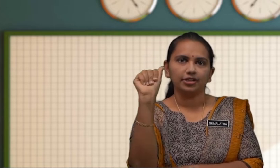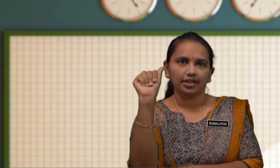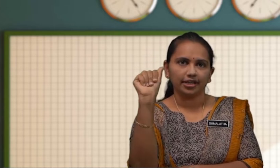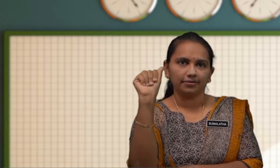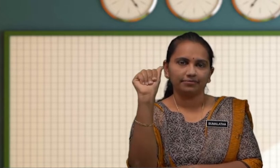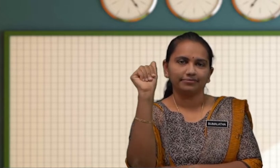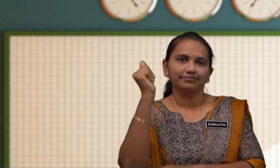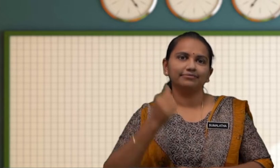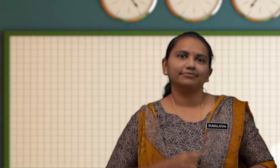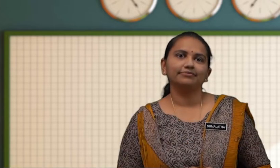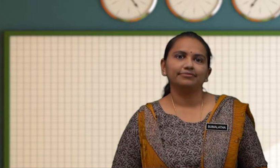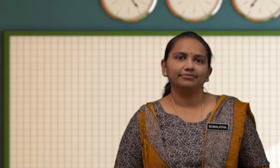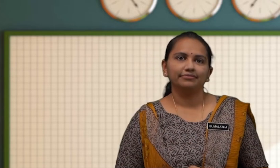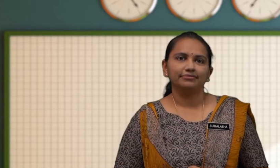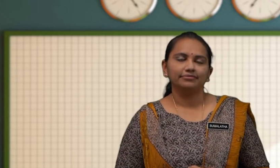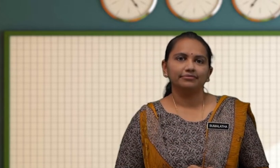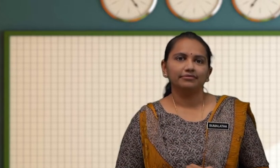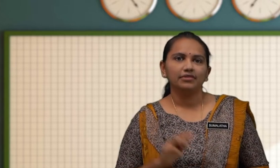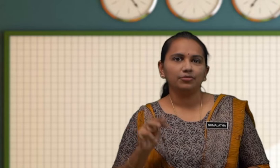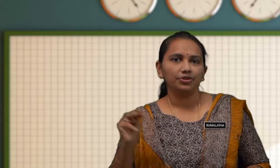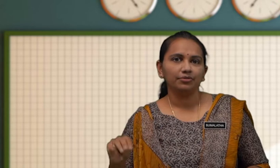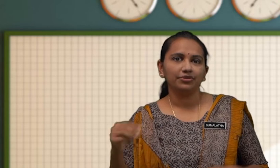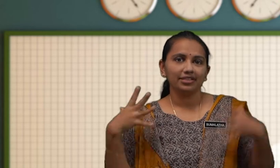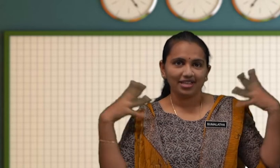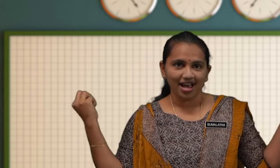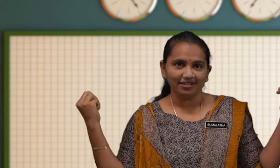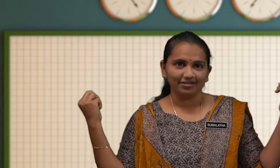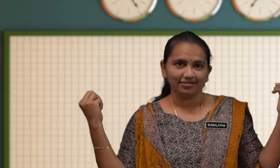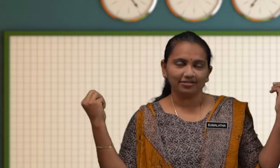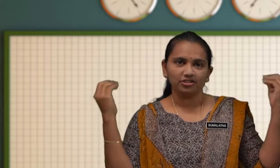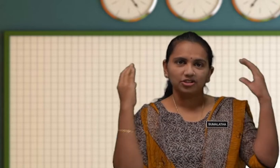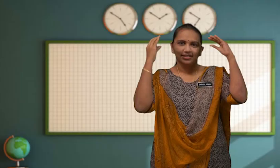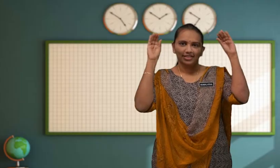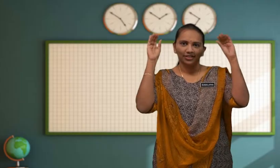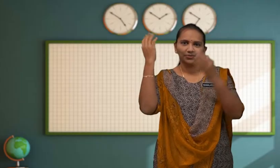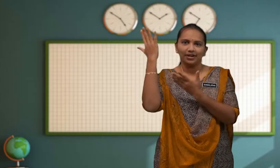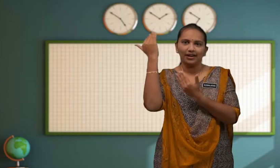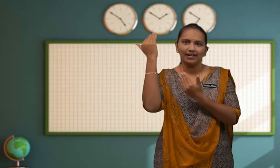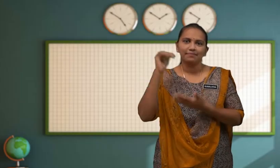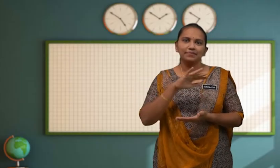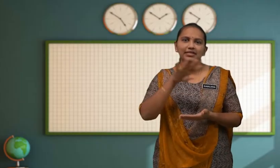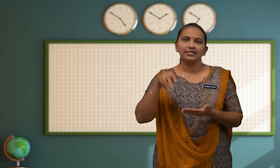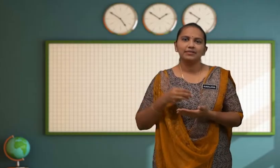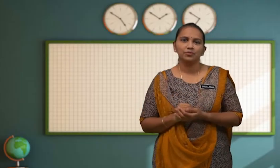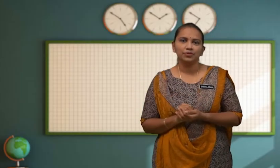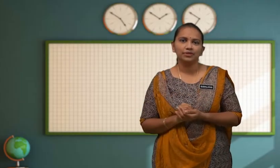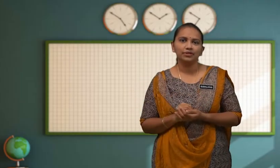-A Murid-murid sihat? Cikgu harap semua